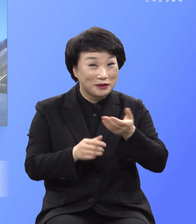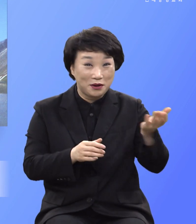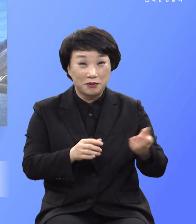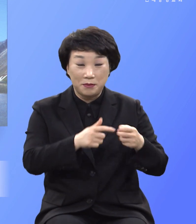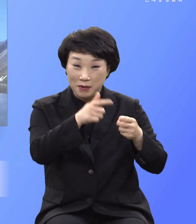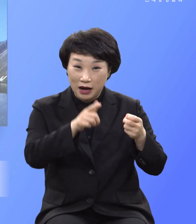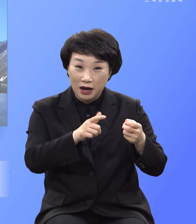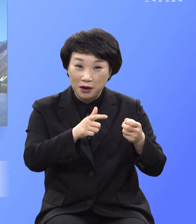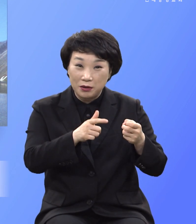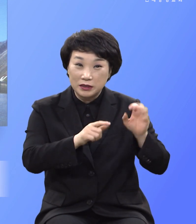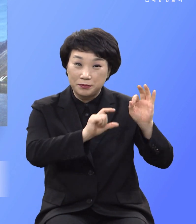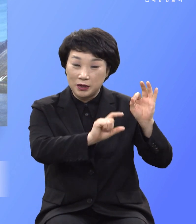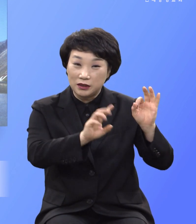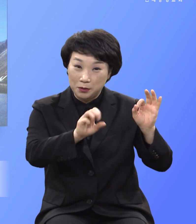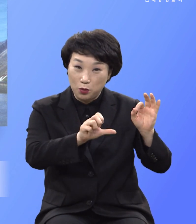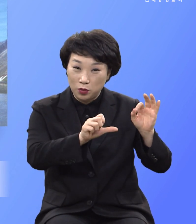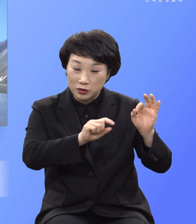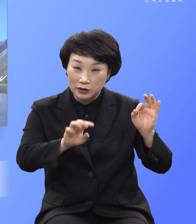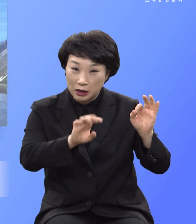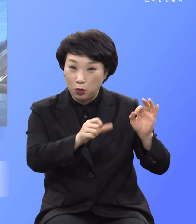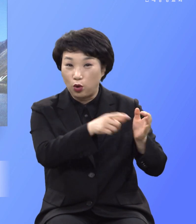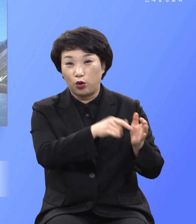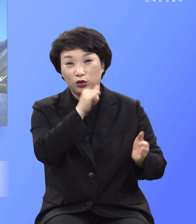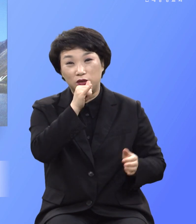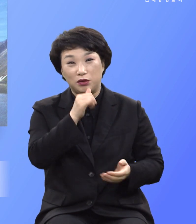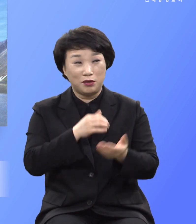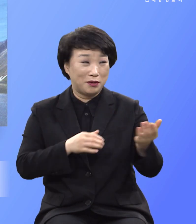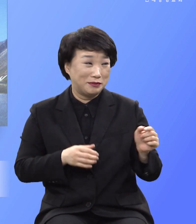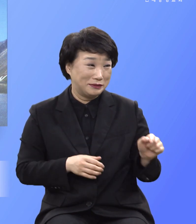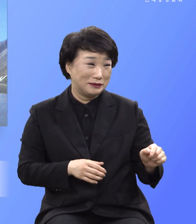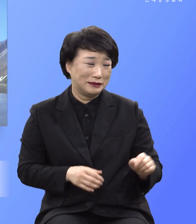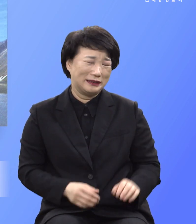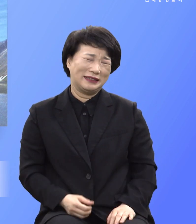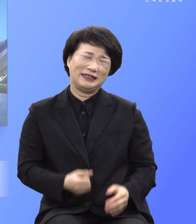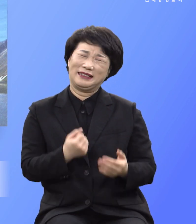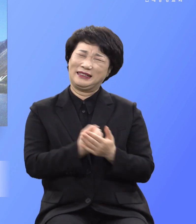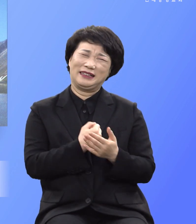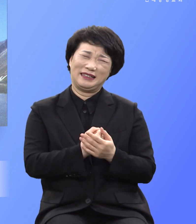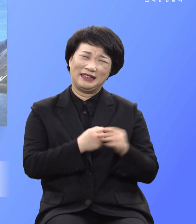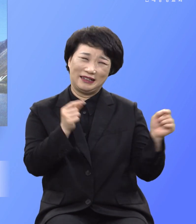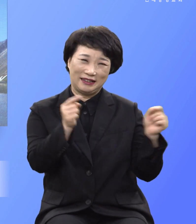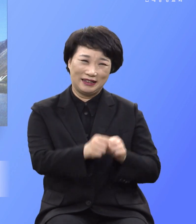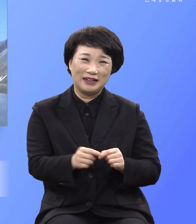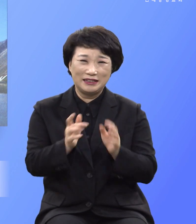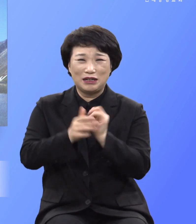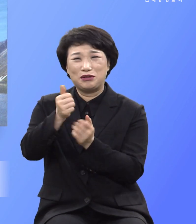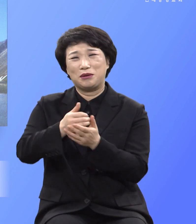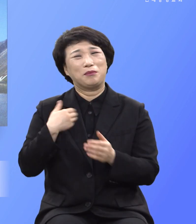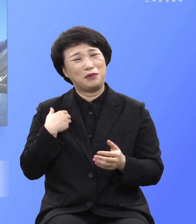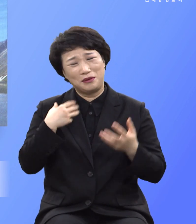35절로 45절까지 기록되어 있으니 얼마나 예수를 몰랐더냐 그 말입니다